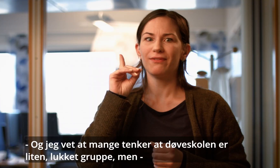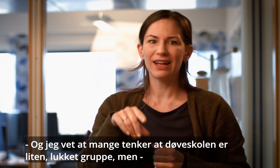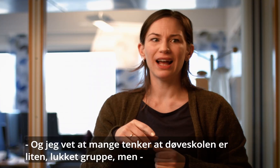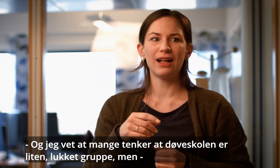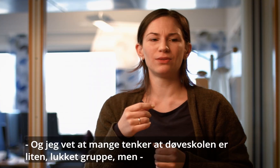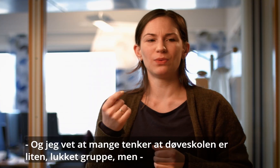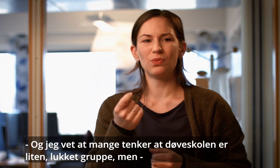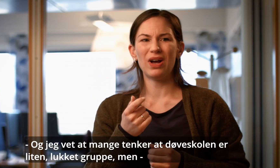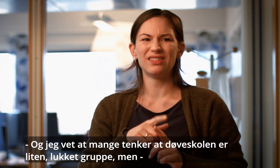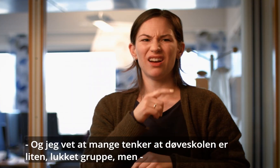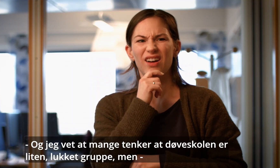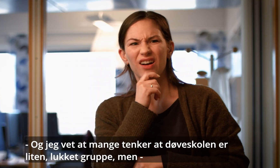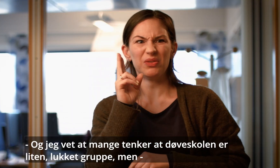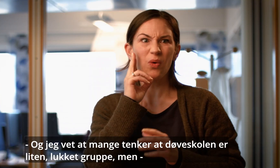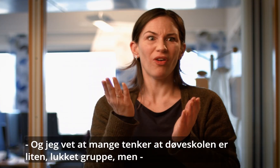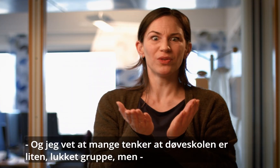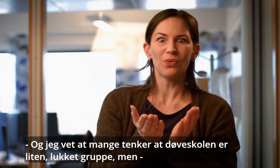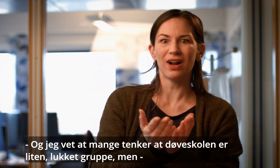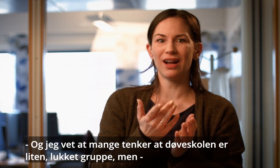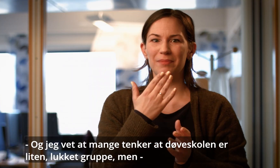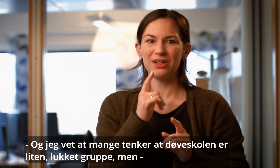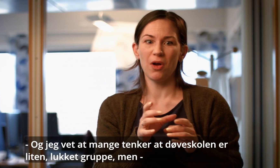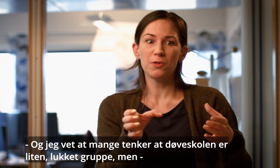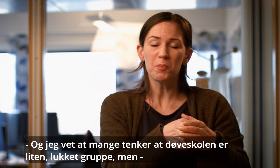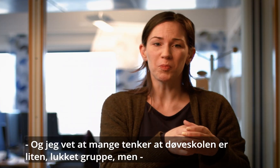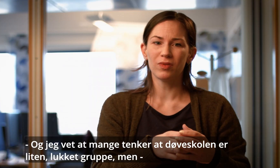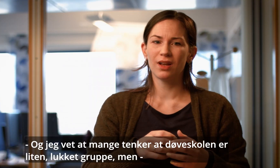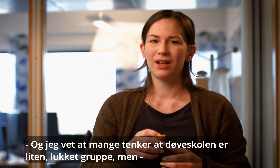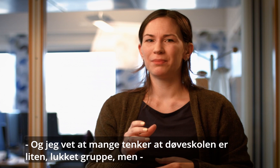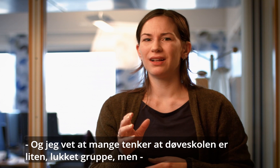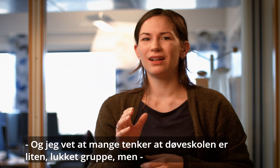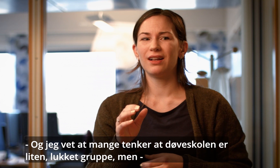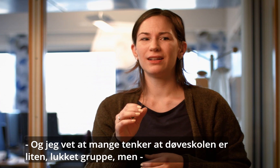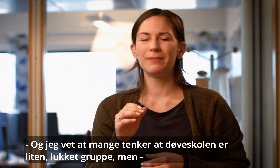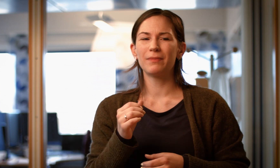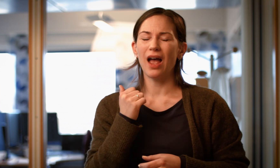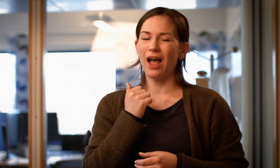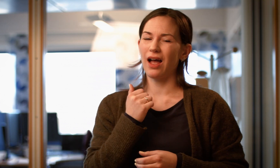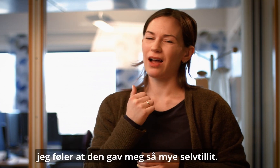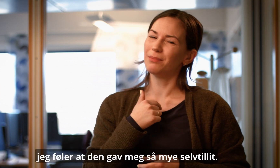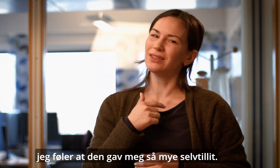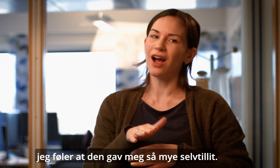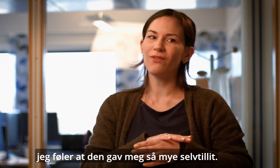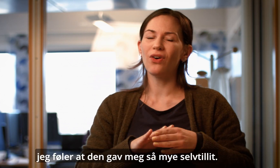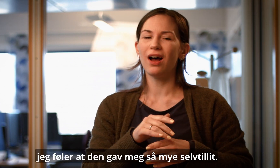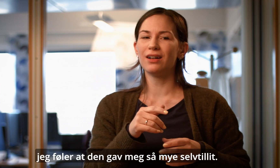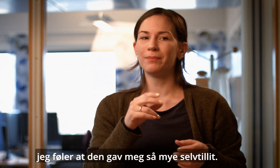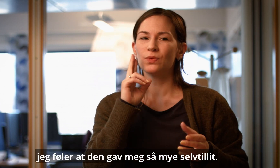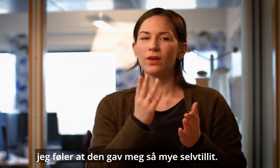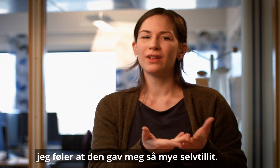Og jeg vet at mange tenker at døveskolen er en liten lukket gruppe, men jeg føler at den ga meg så